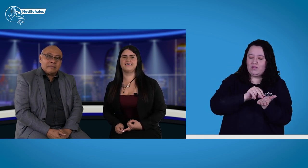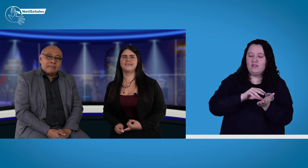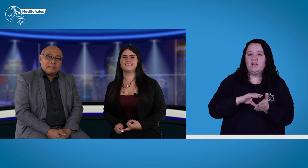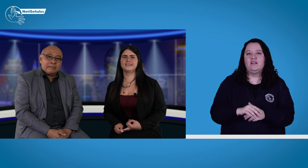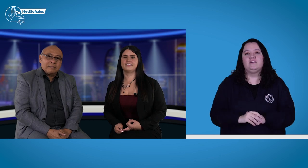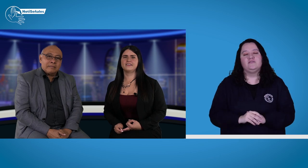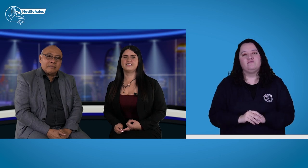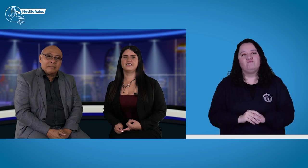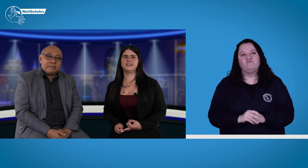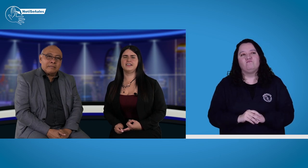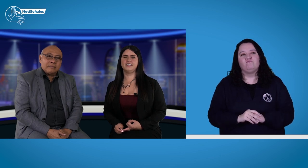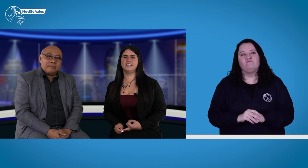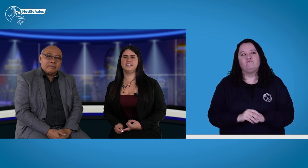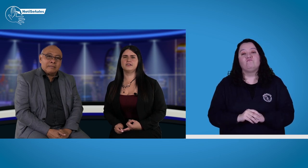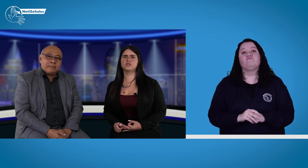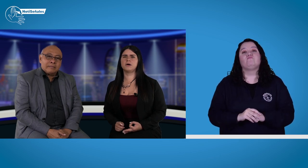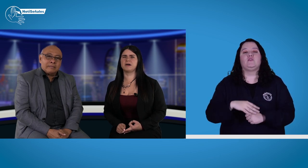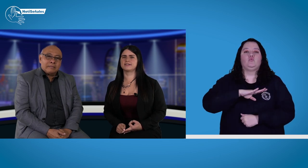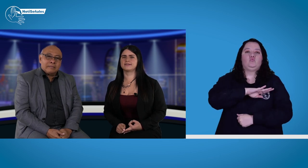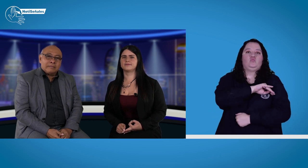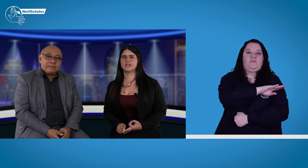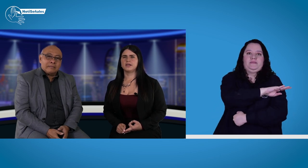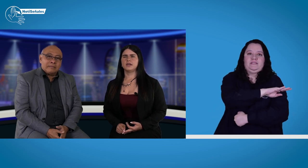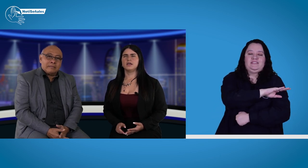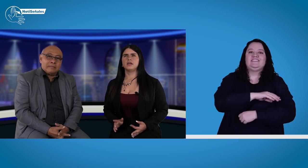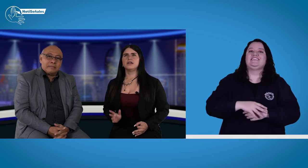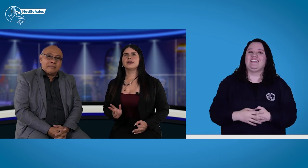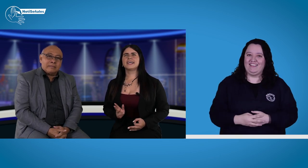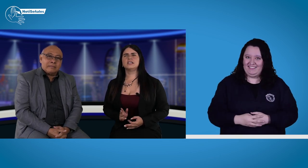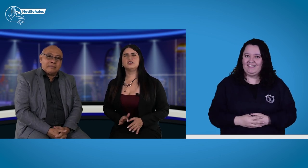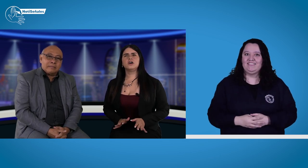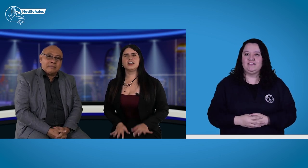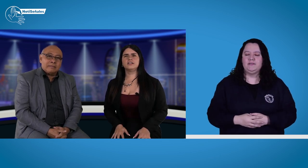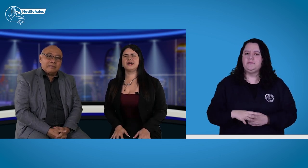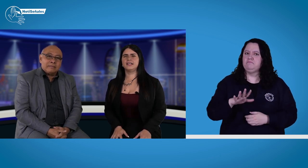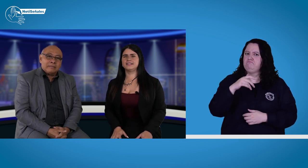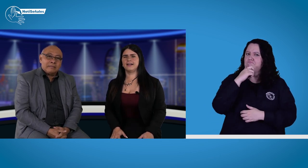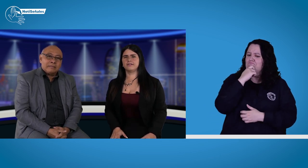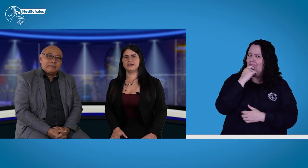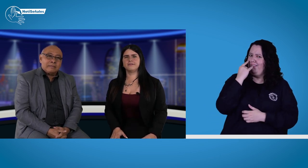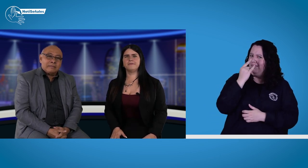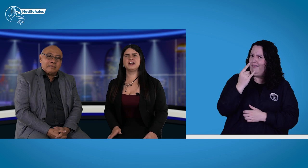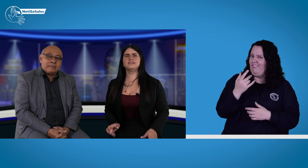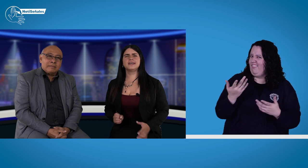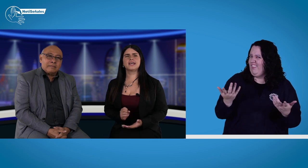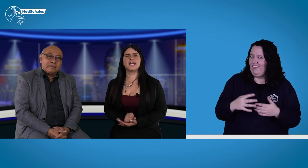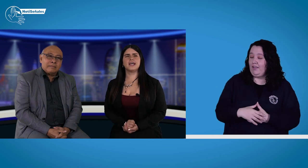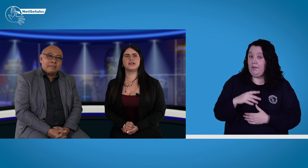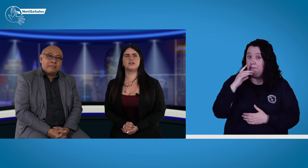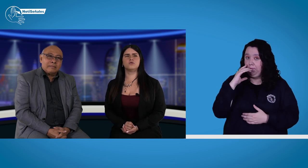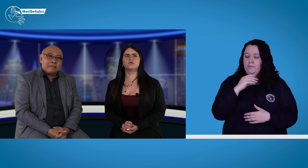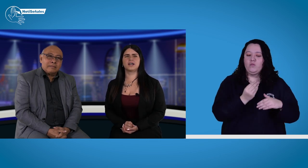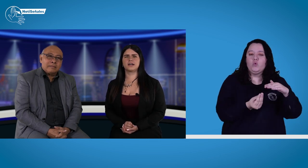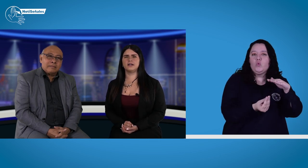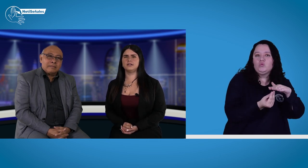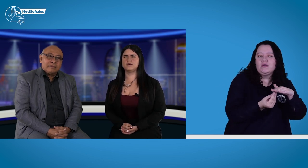y Suba Paz. ¿Qué es lo interesante? Fíjense que en Usaquénite,